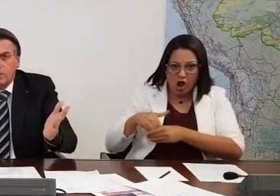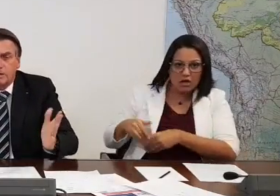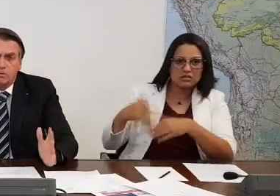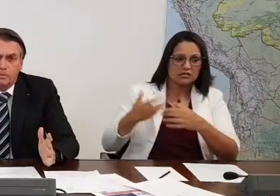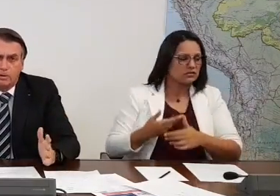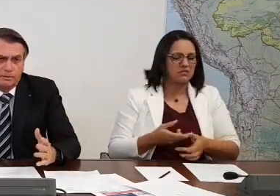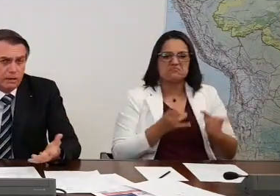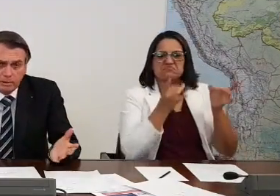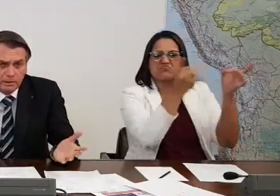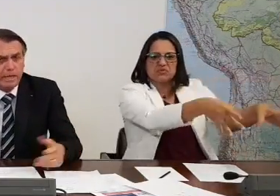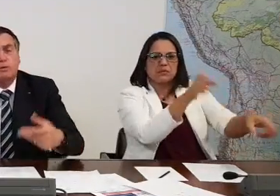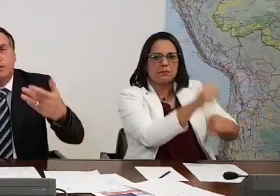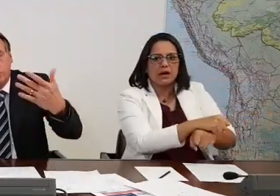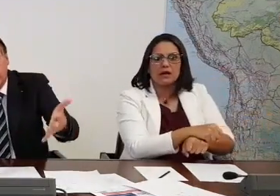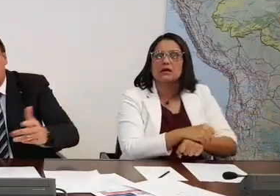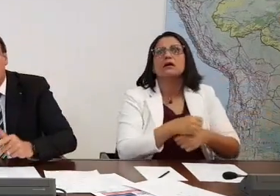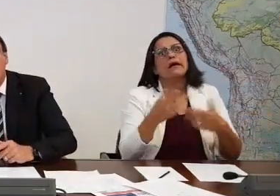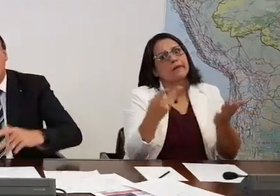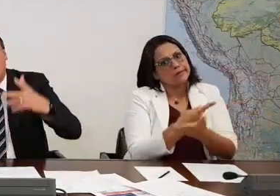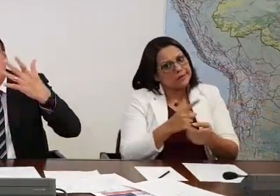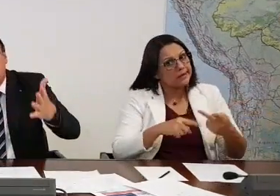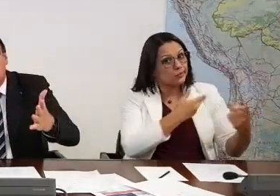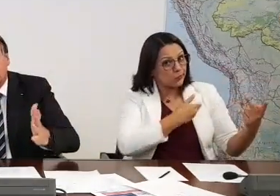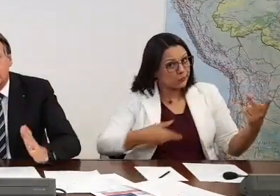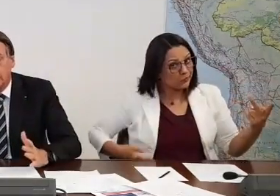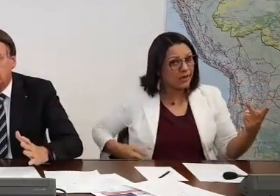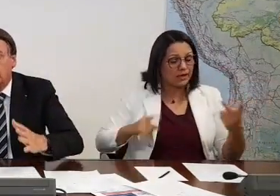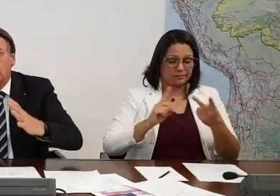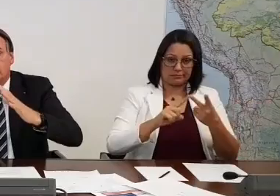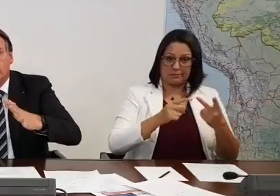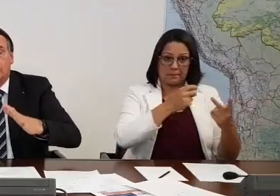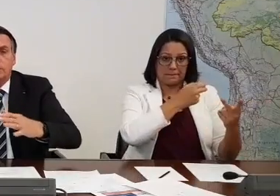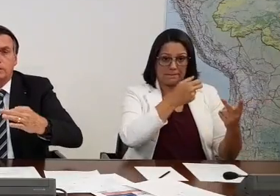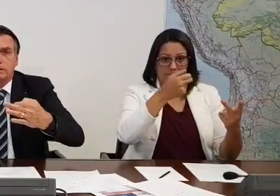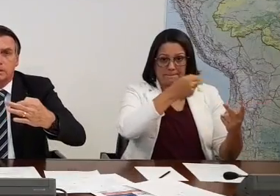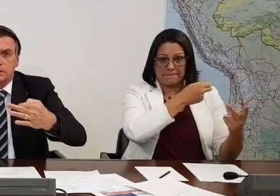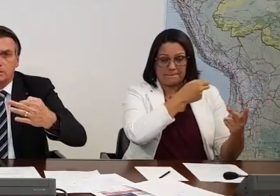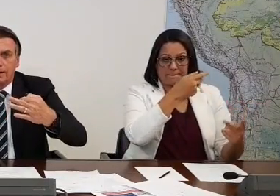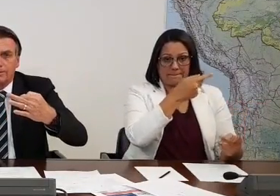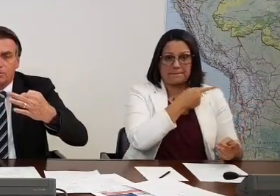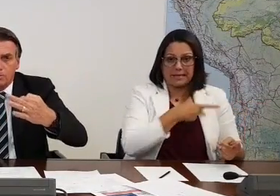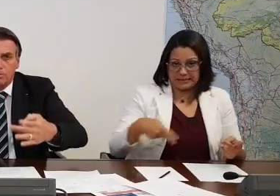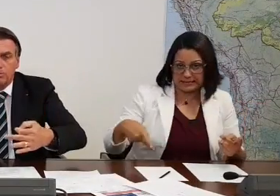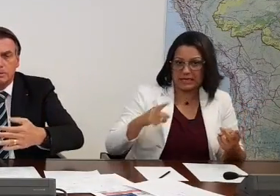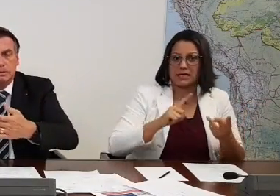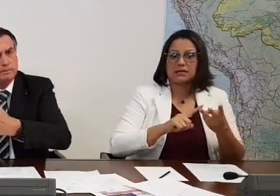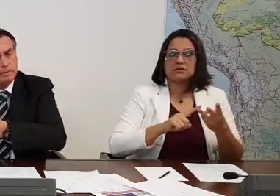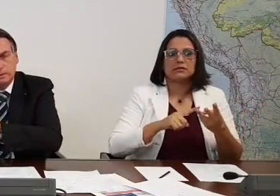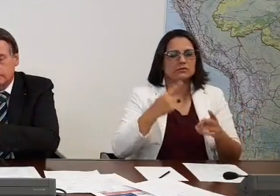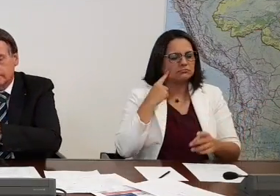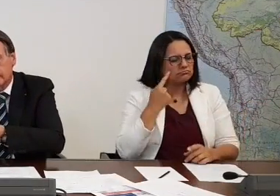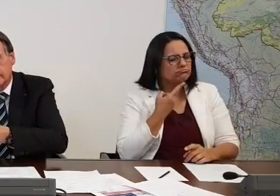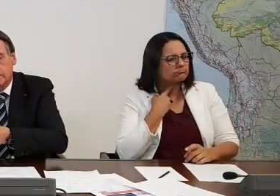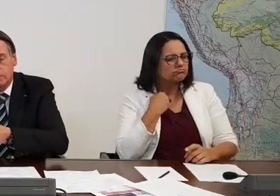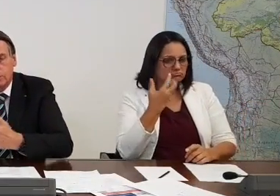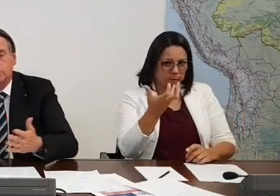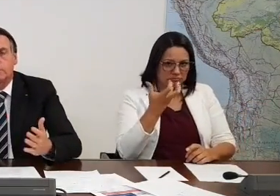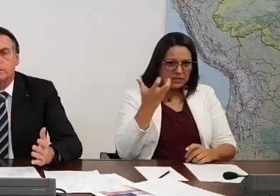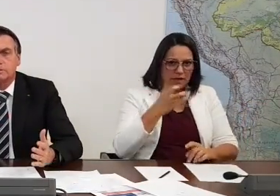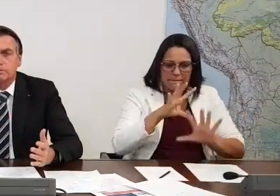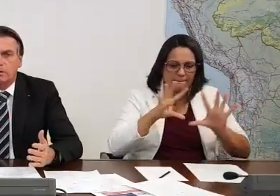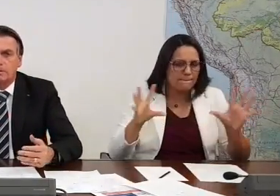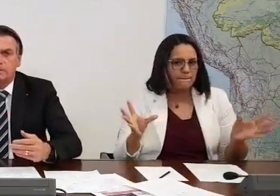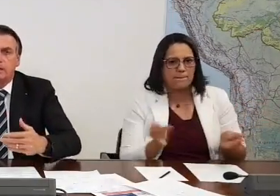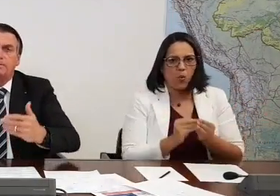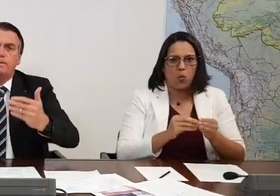nele, daí dá um cano no povo. Acontece, acontece com o governador, acontece com o presidente. A nossa intenção é concluir o modo